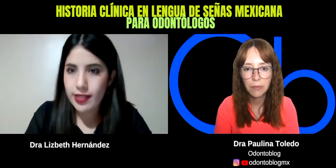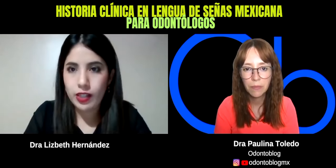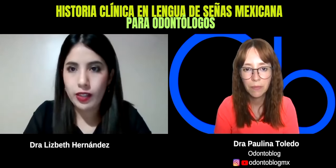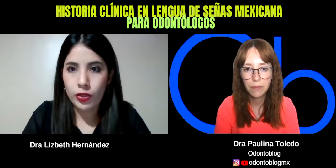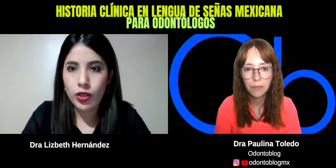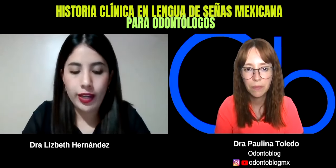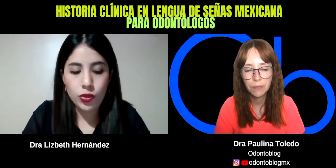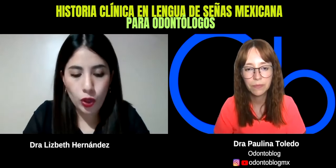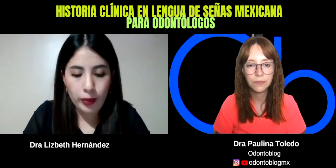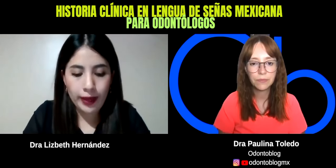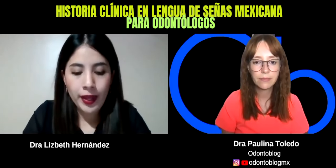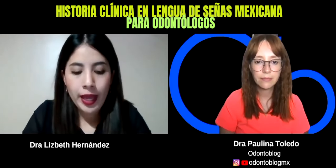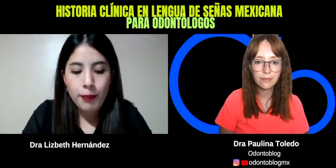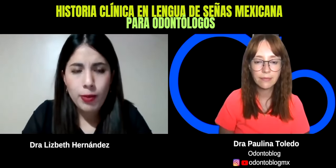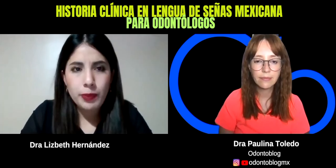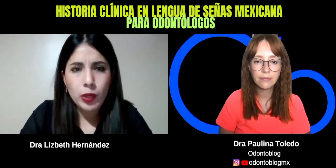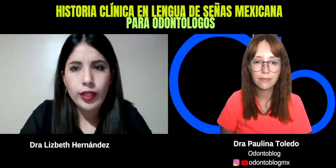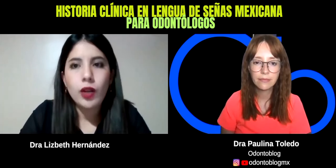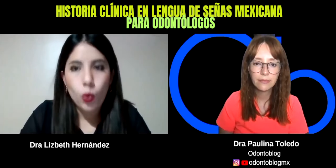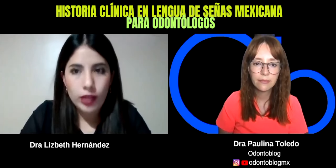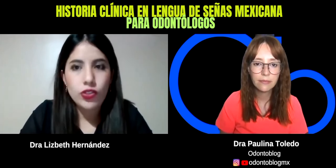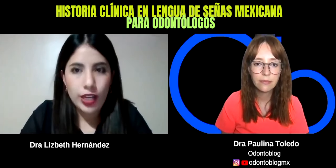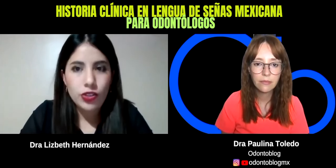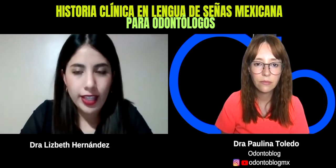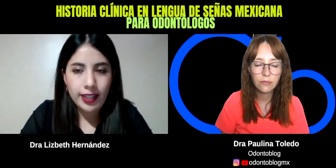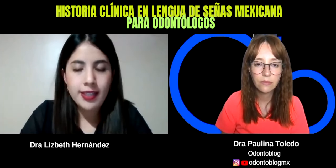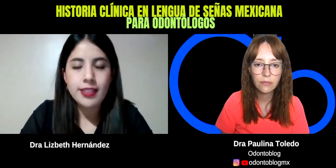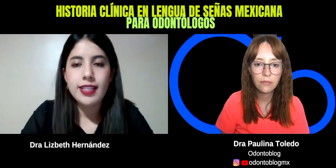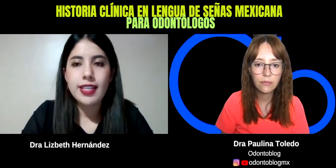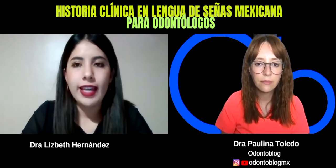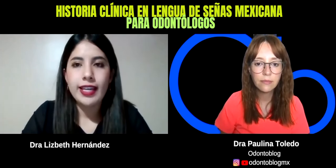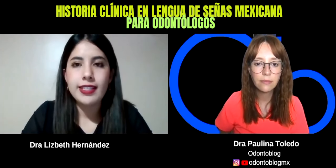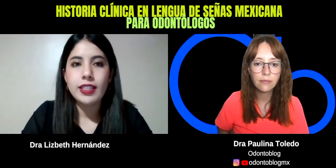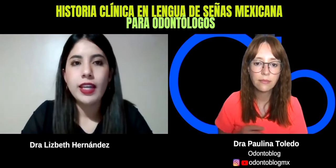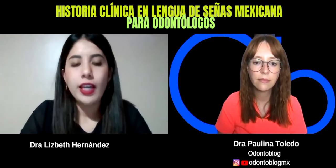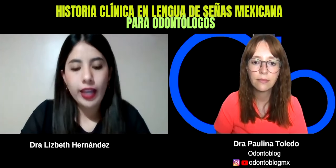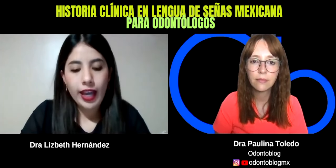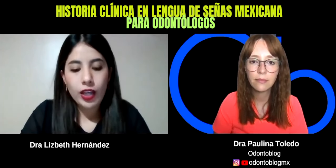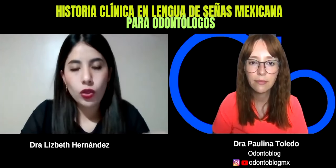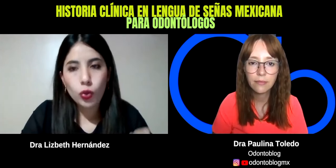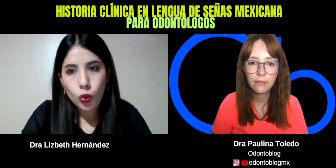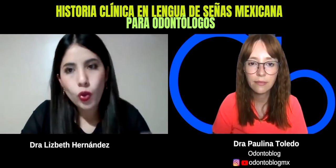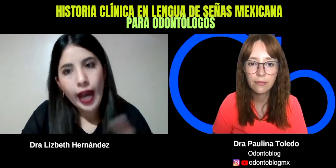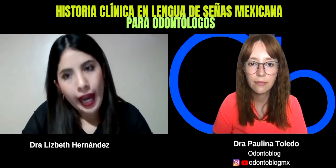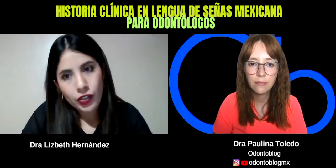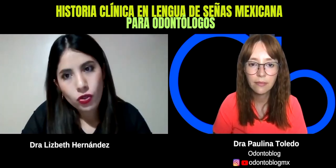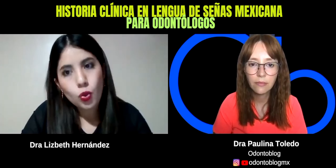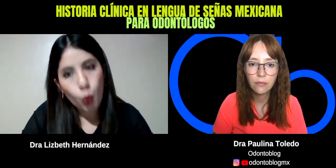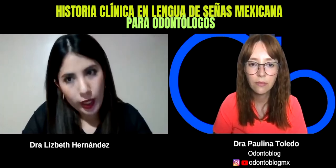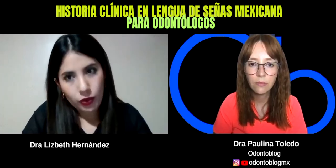su nombre. Vamos a preguntar cuántos años tienes. Es tú, años, cuántos.